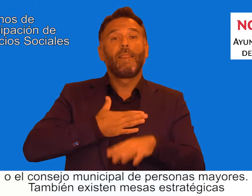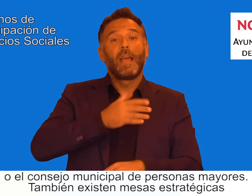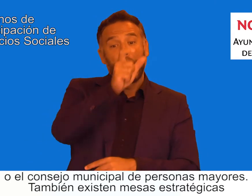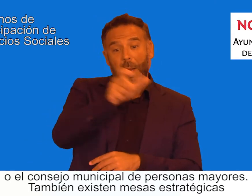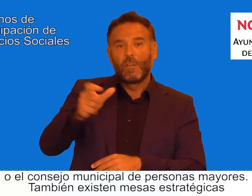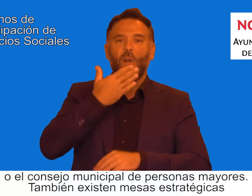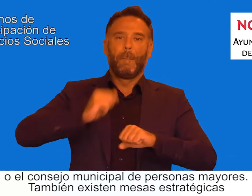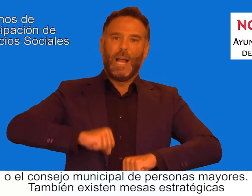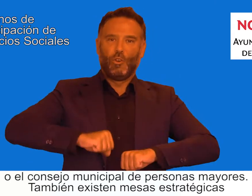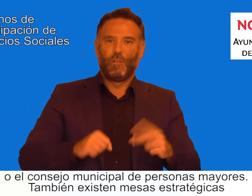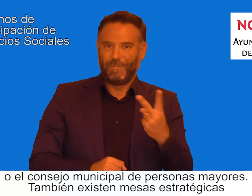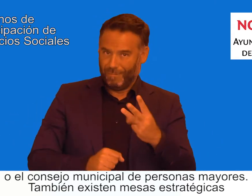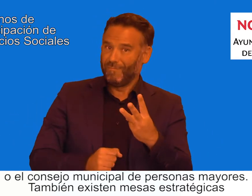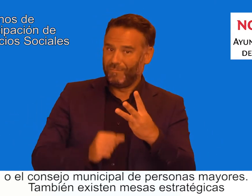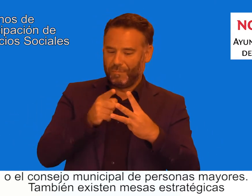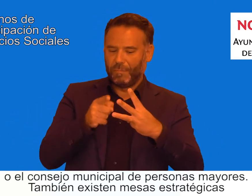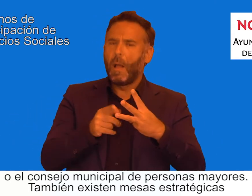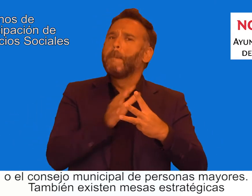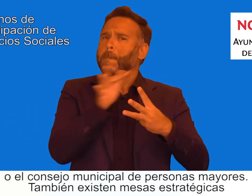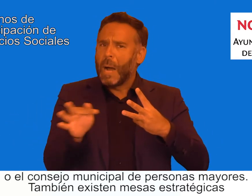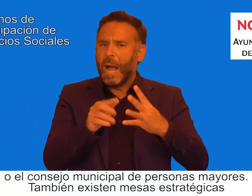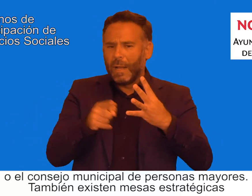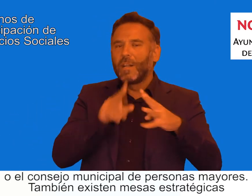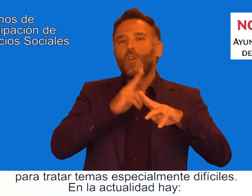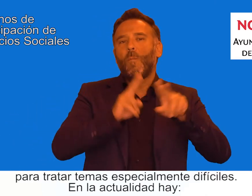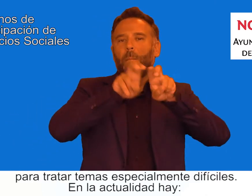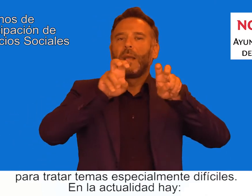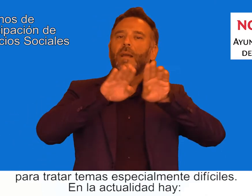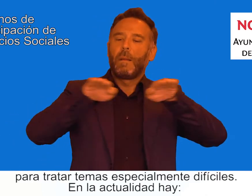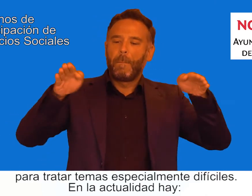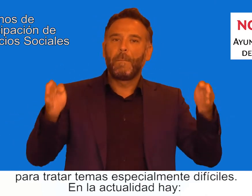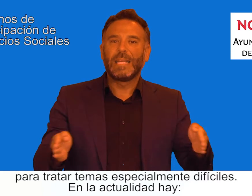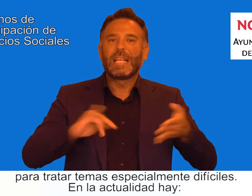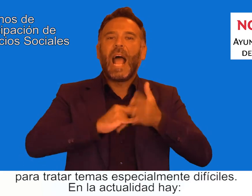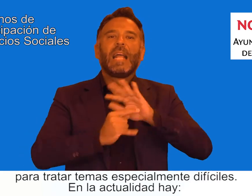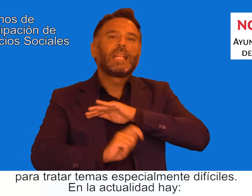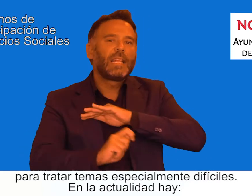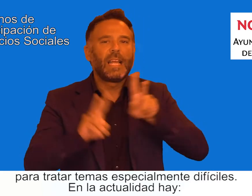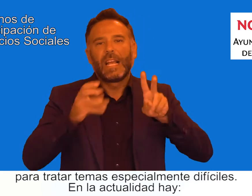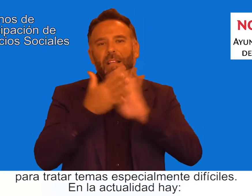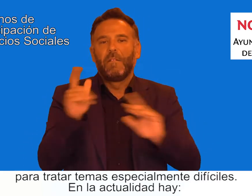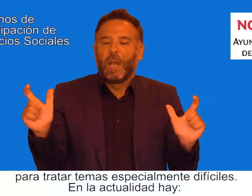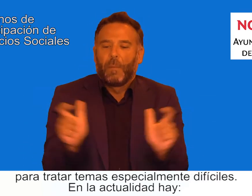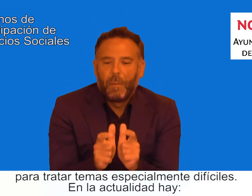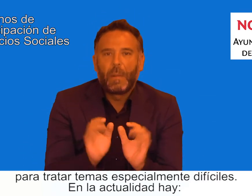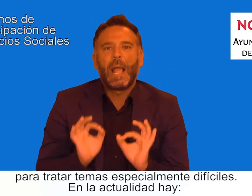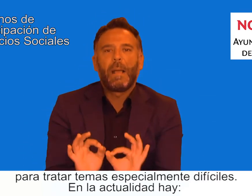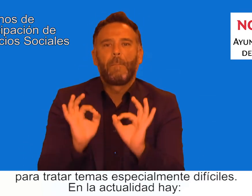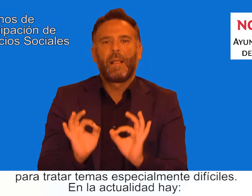existen mesas estratégicas para tratar problemas especialmente difíciles. En la